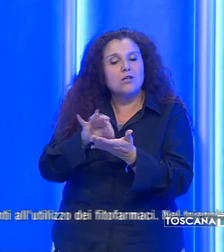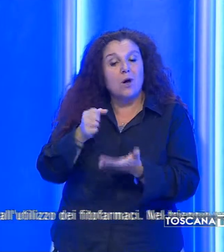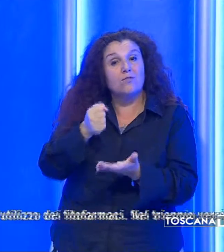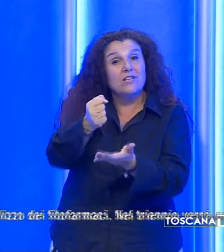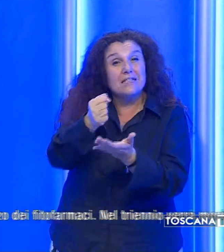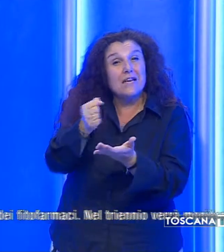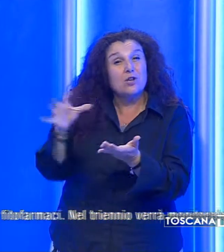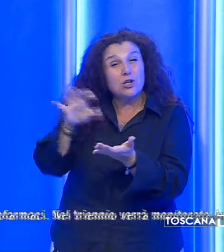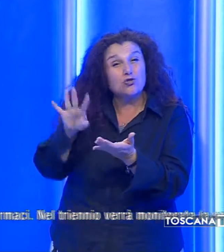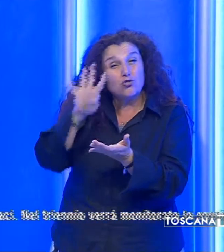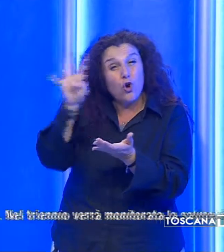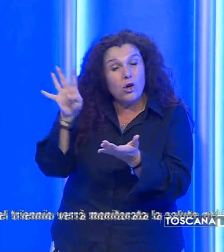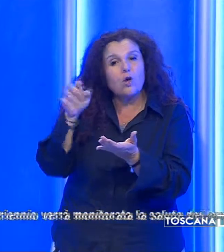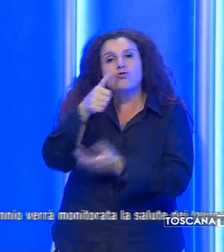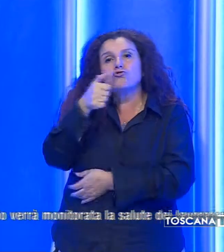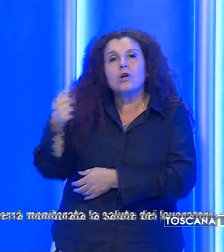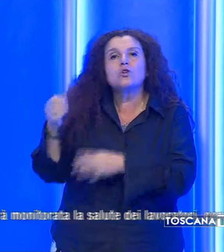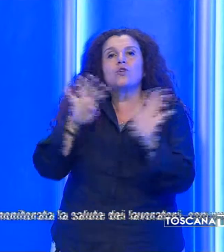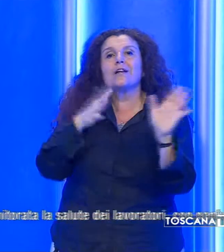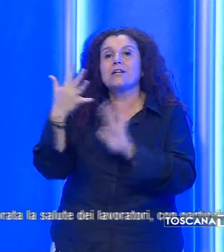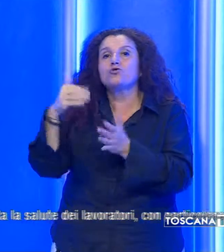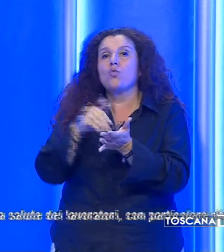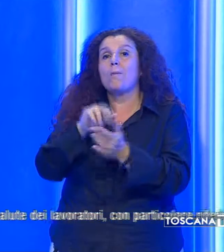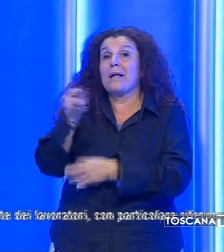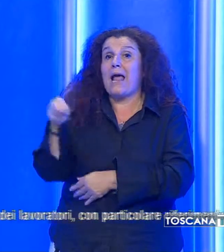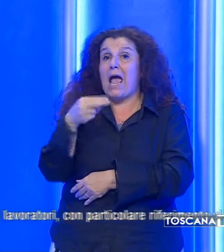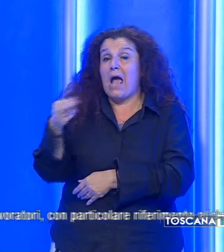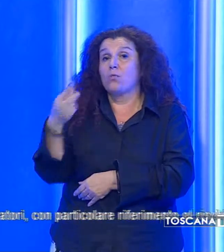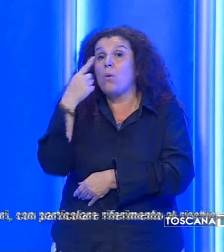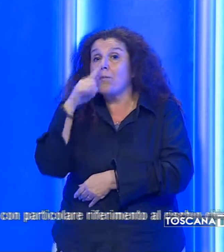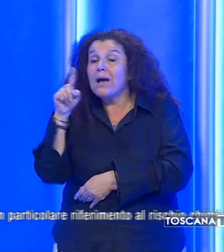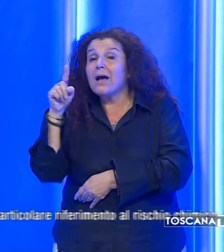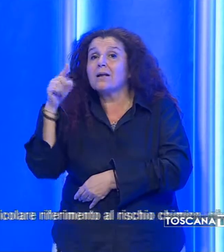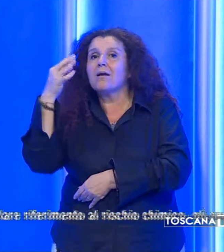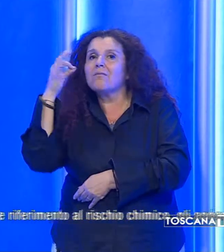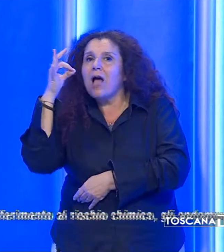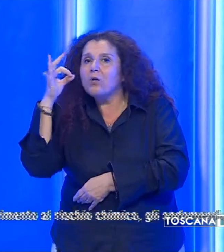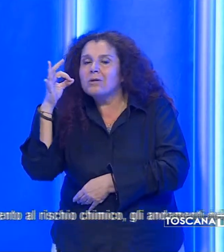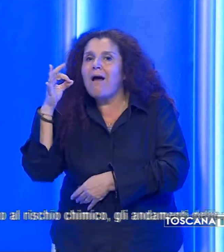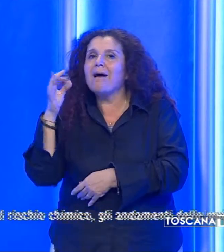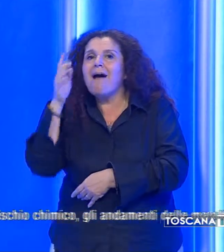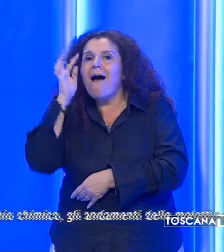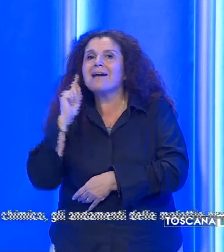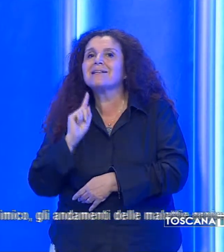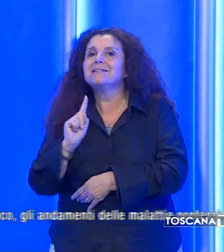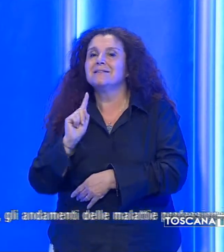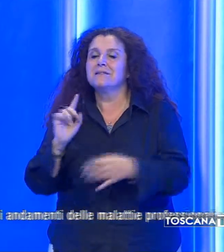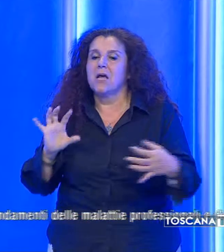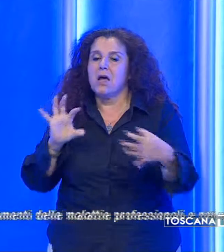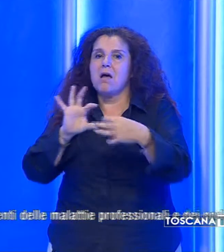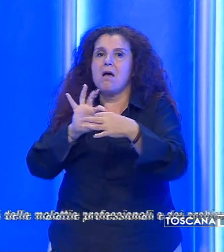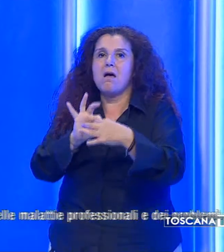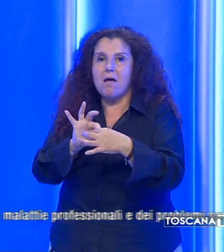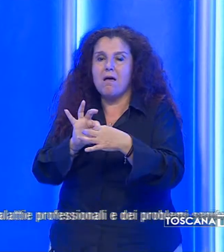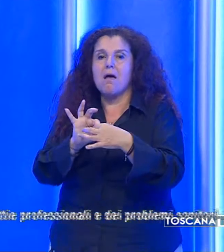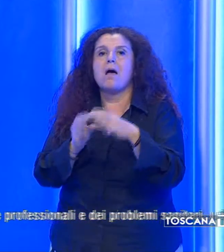Regione con 195 mila euro per valutare i rischi legati alla possibile esposizione